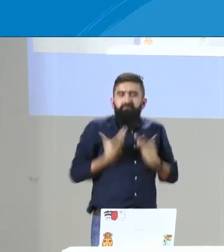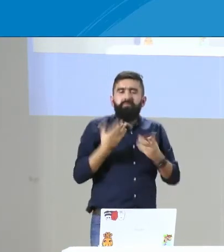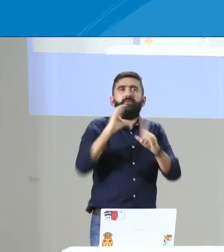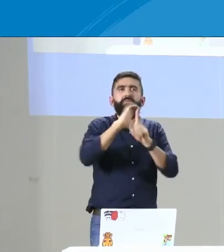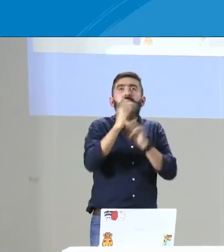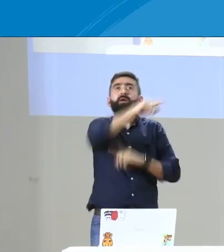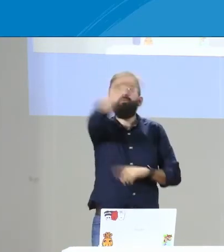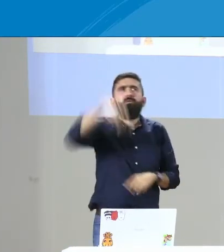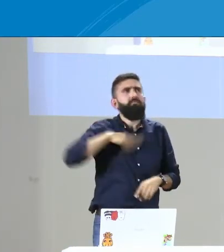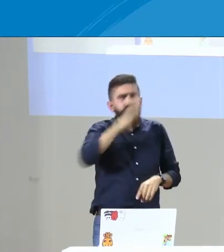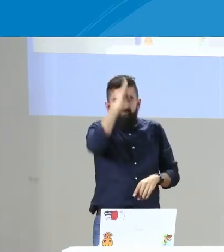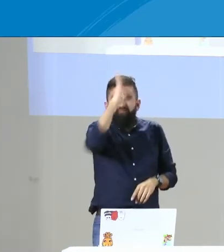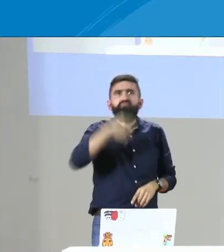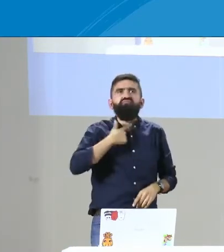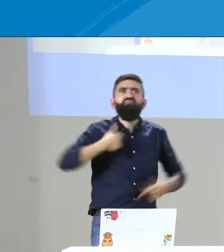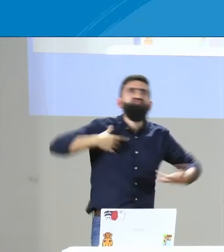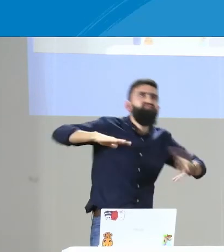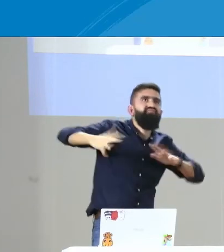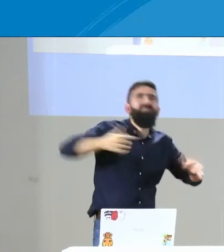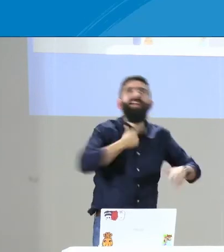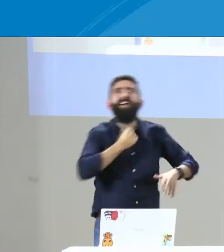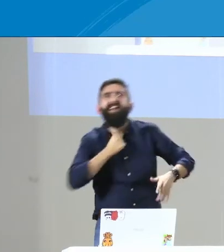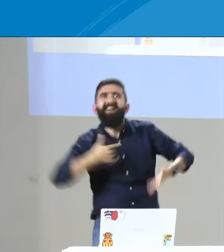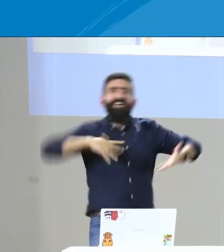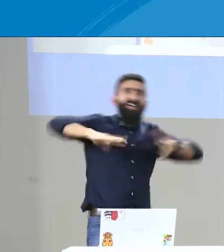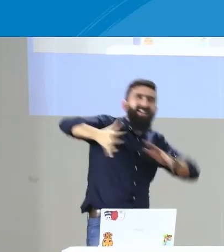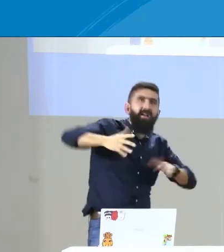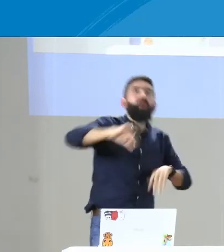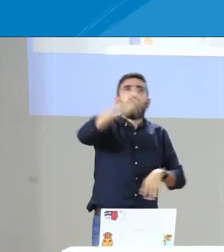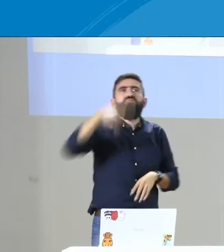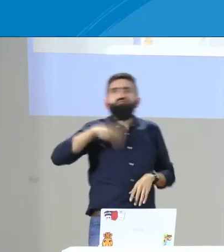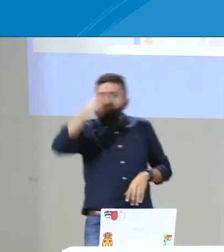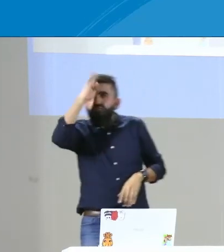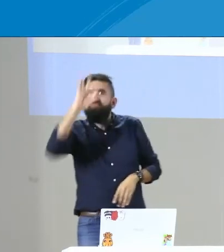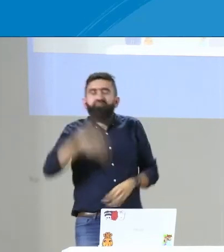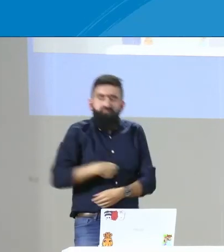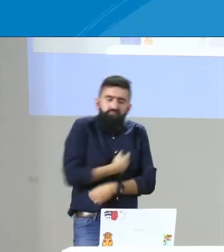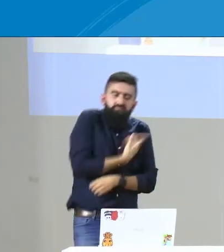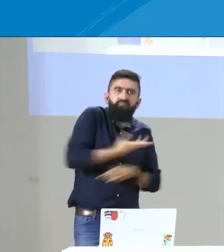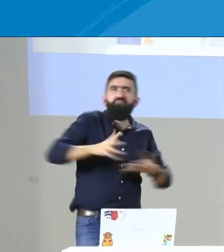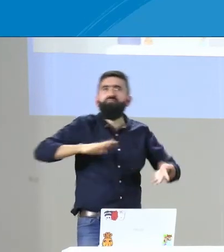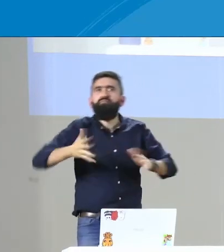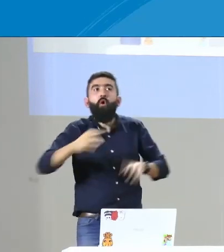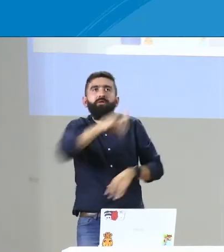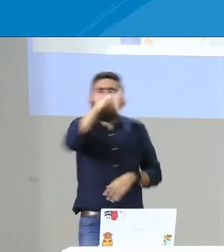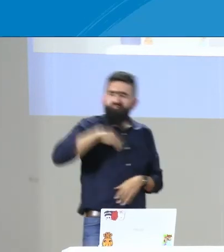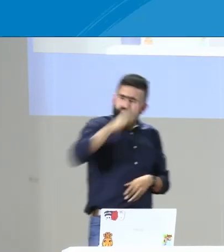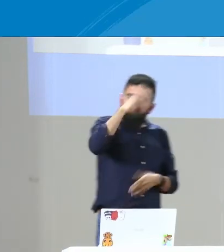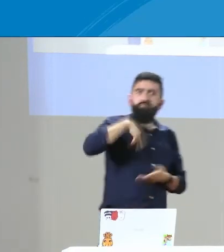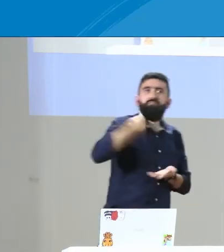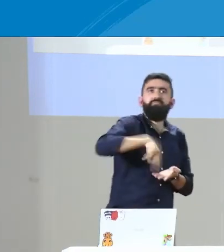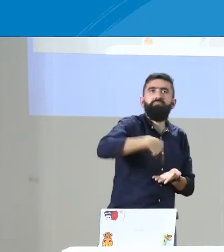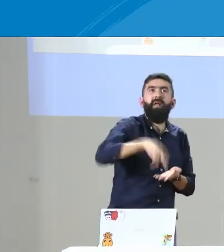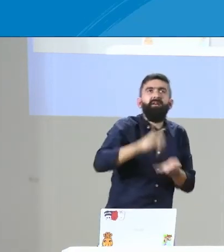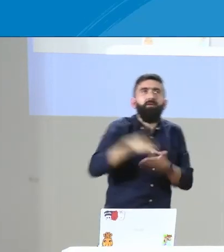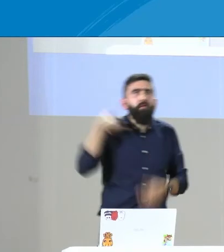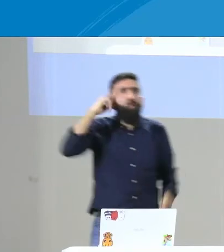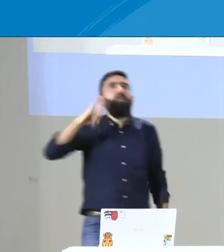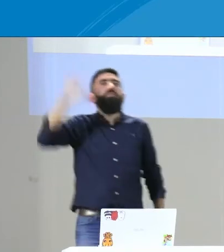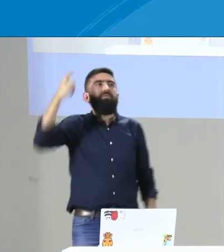Bien, ahora, en la parte cultural, también nos gustaría saber, no es que a me gusta de pronto cantar,